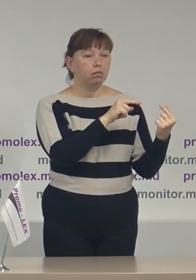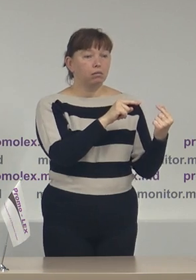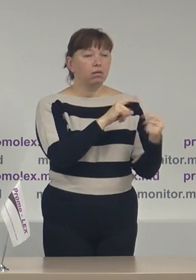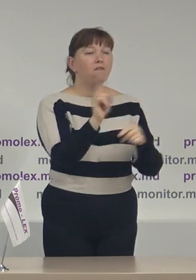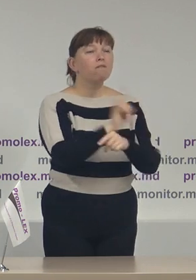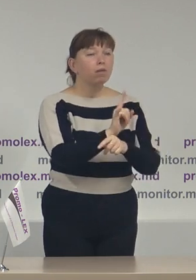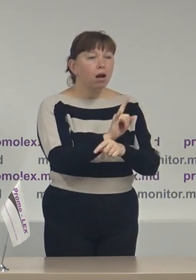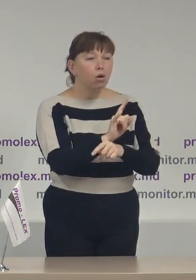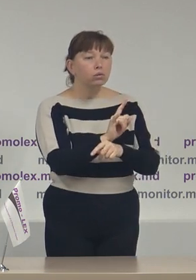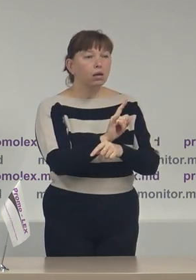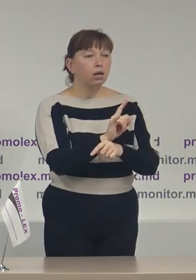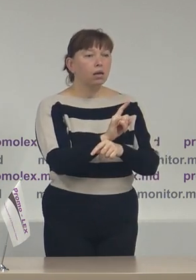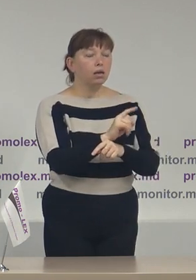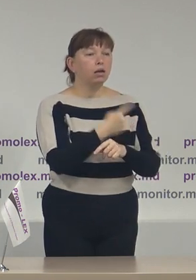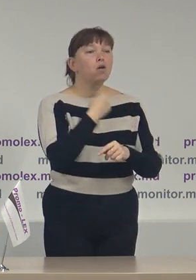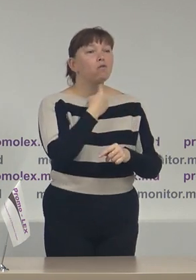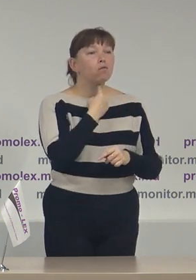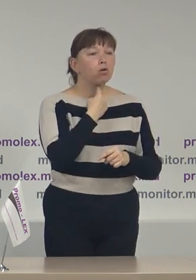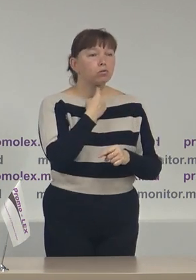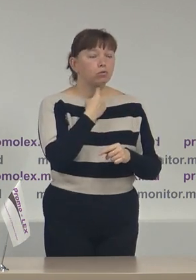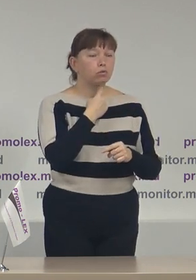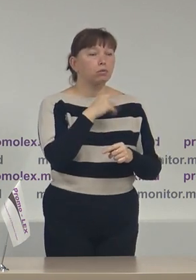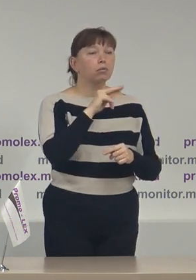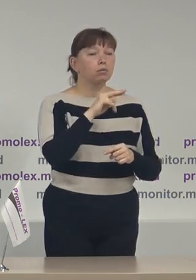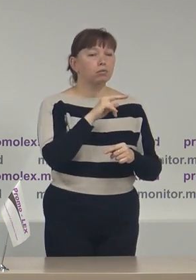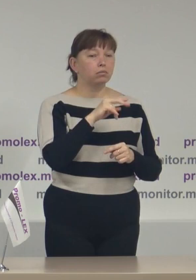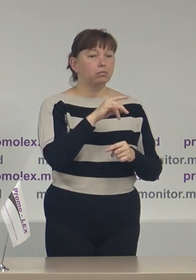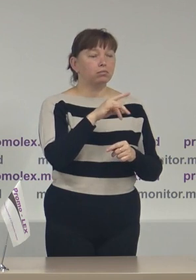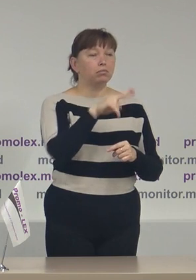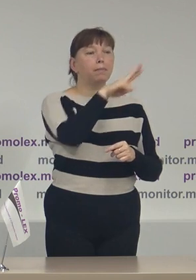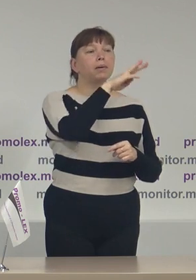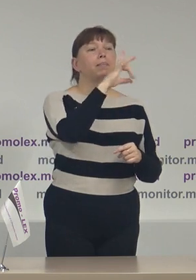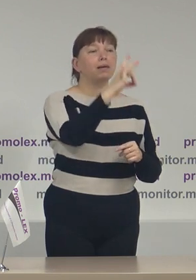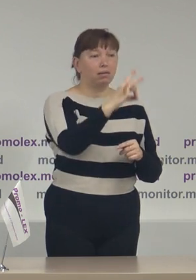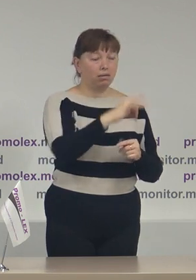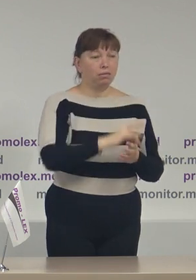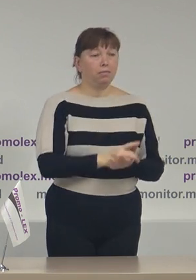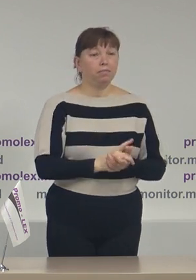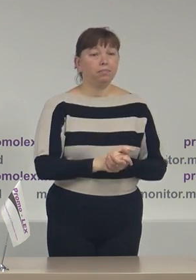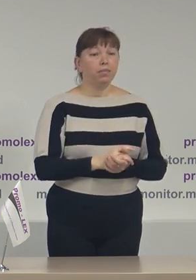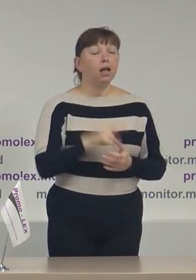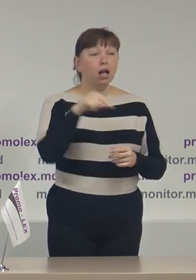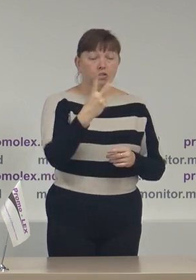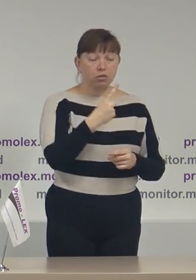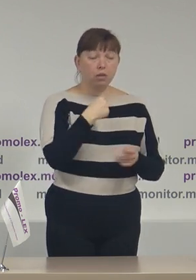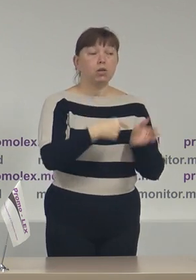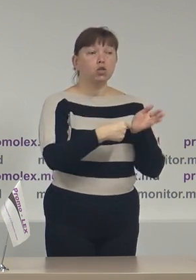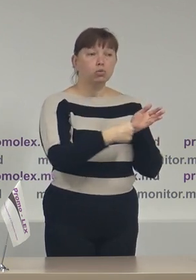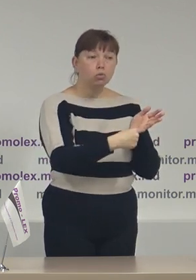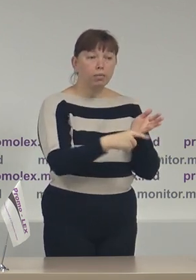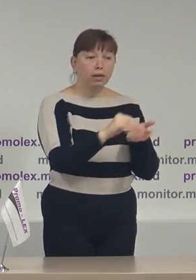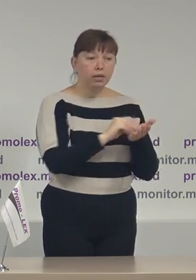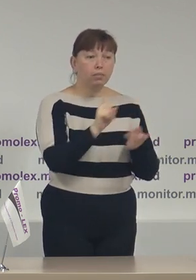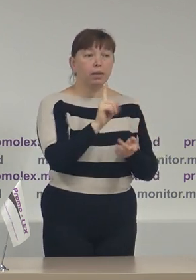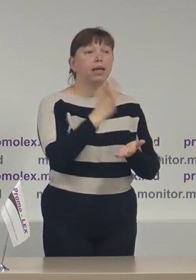fraudei votului prin intermediul alegătorilor din regiunea transnistreană. Aici trebuie să subliniem că